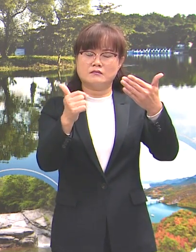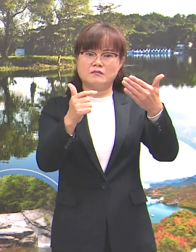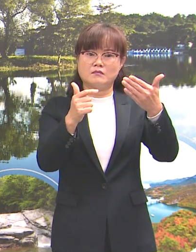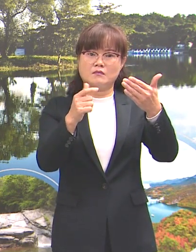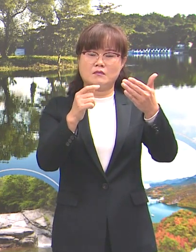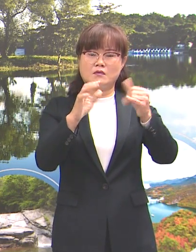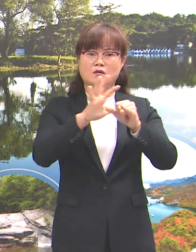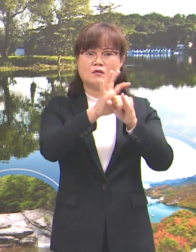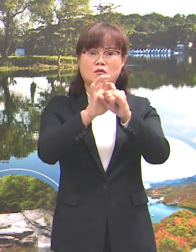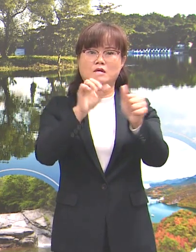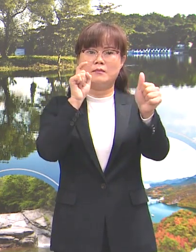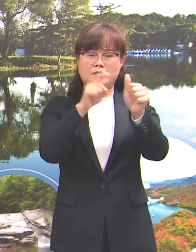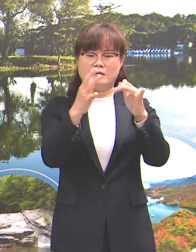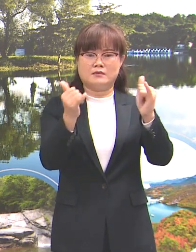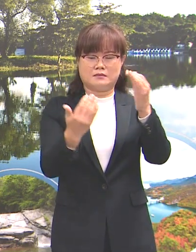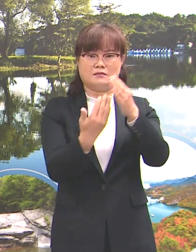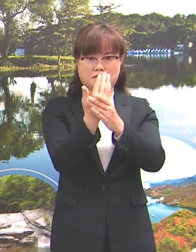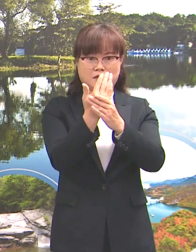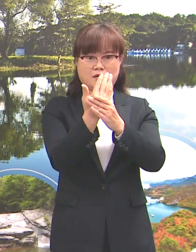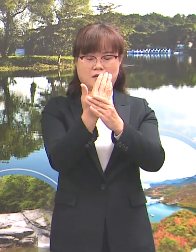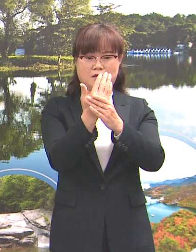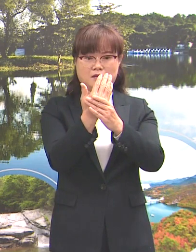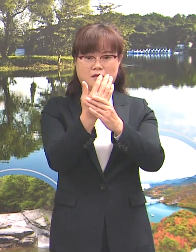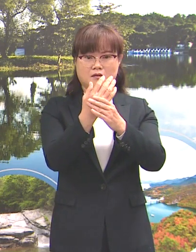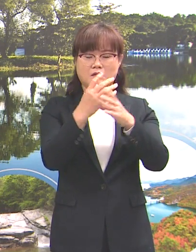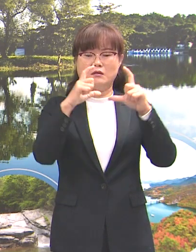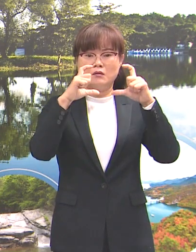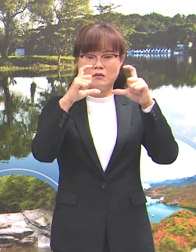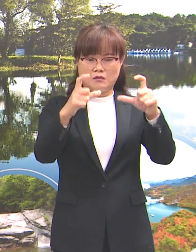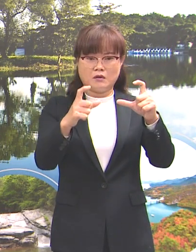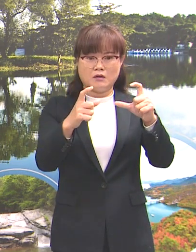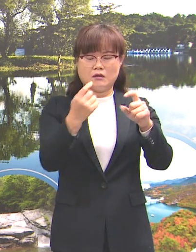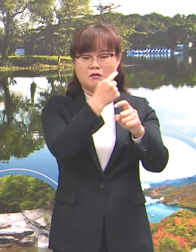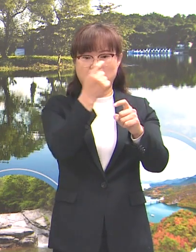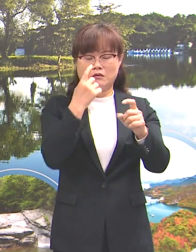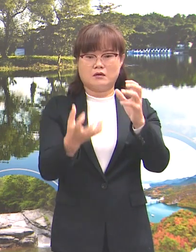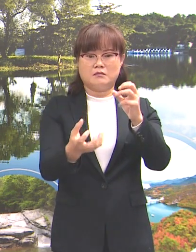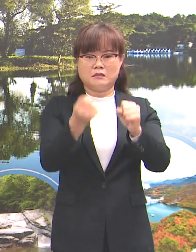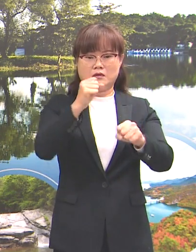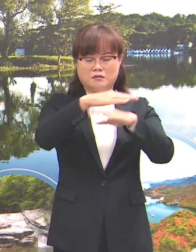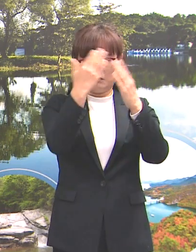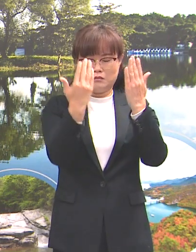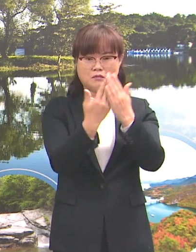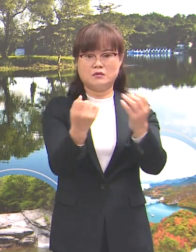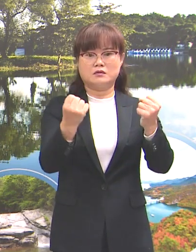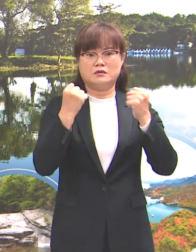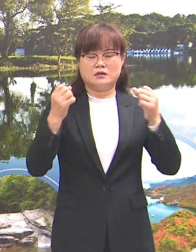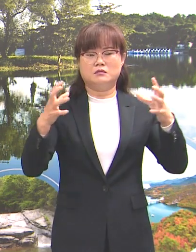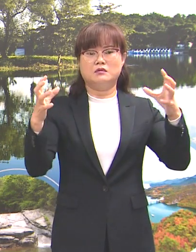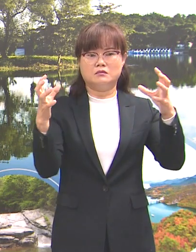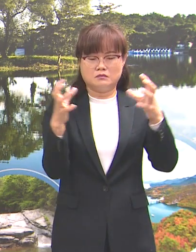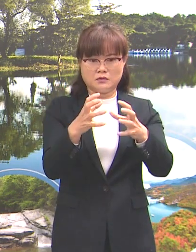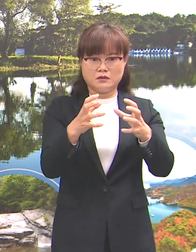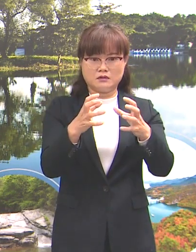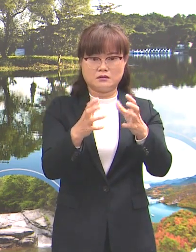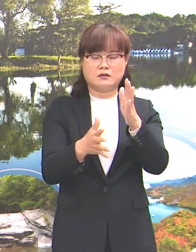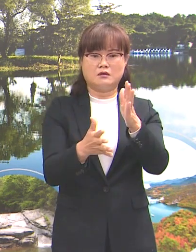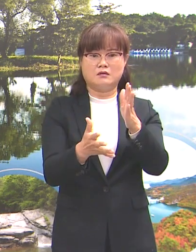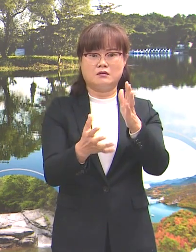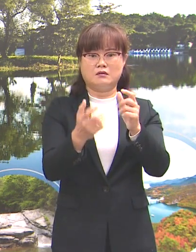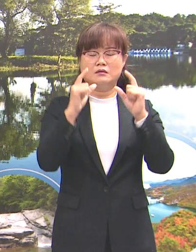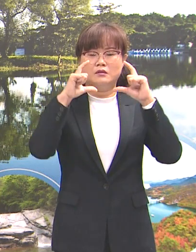발생되었고 확진이 확인되는 즉시 모든 역량을 동원하여 확진자의 동선을